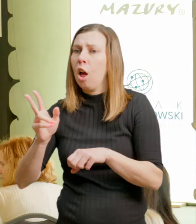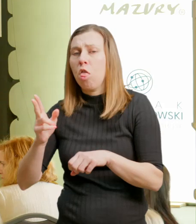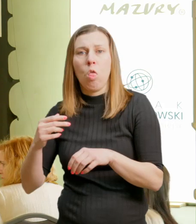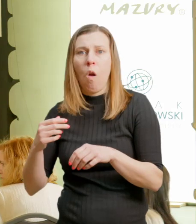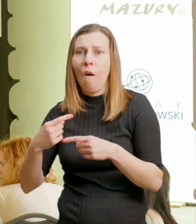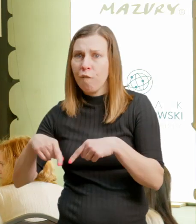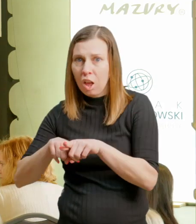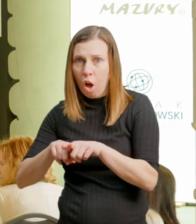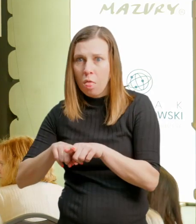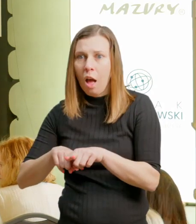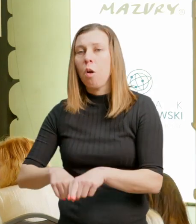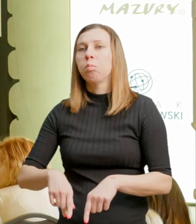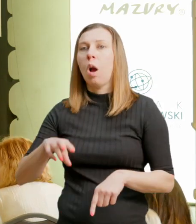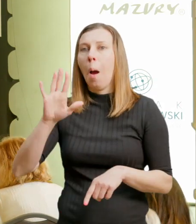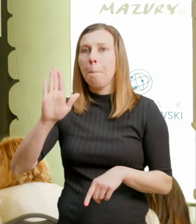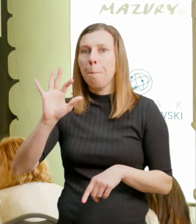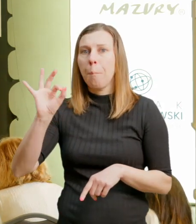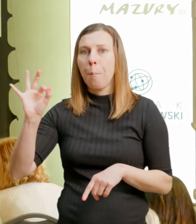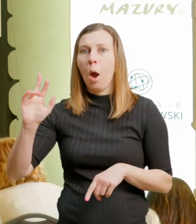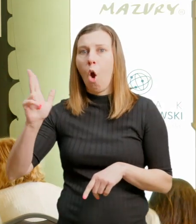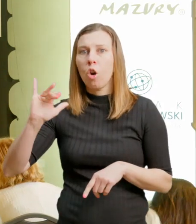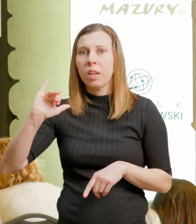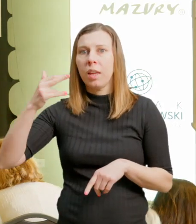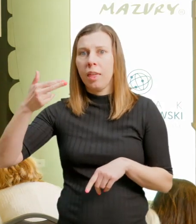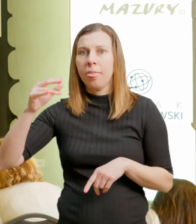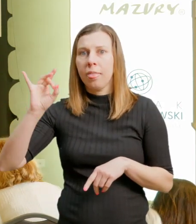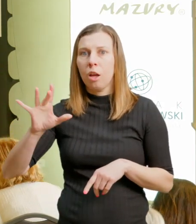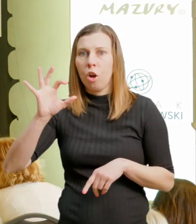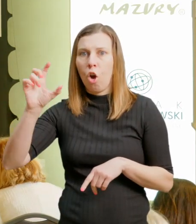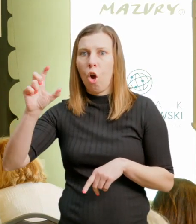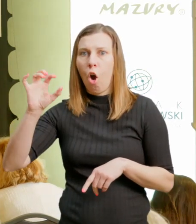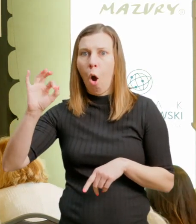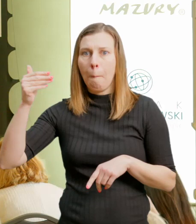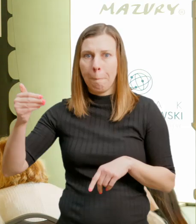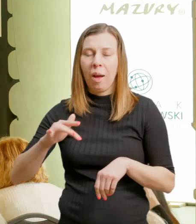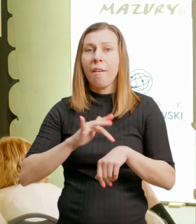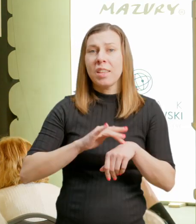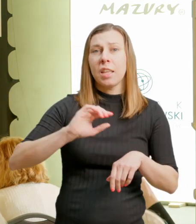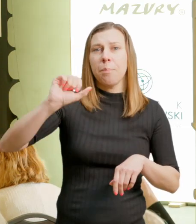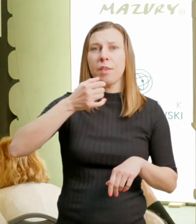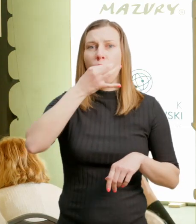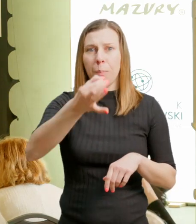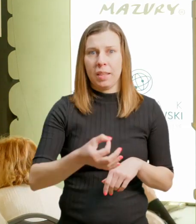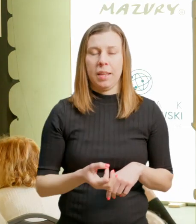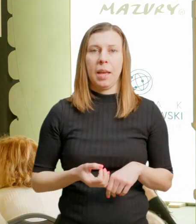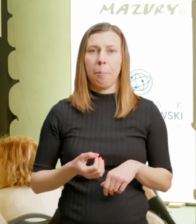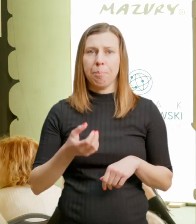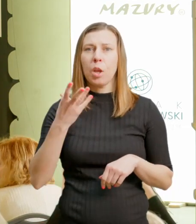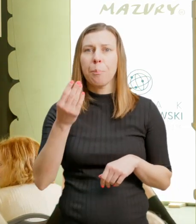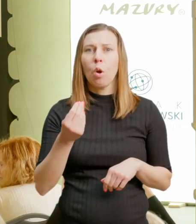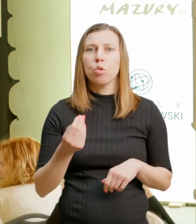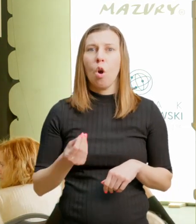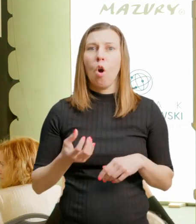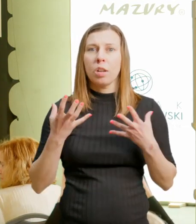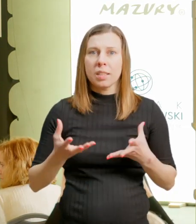zostały zrealizowane przez portal booking.com w 2022 roku. No i wyniki